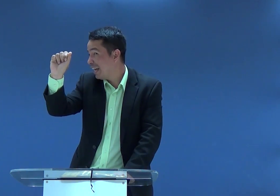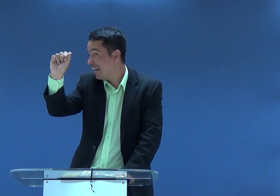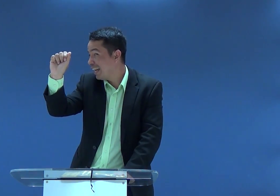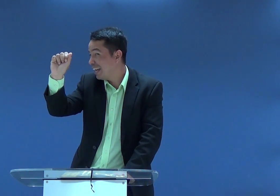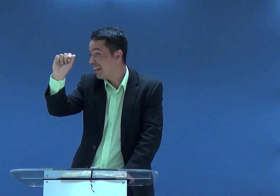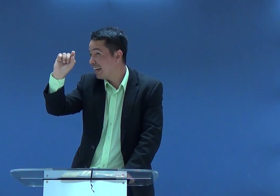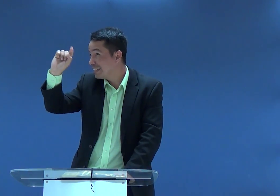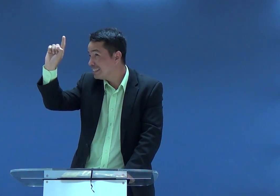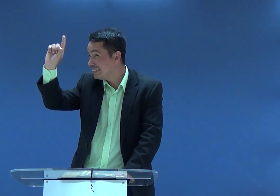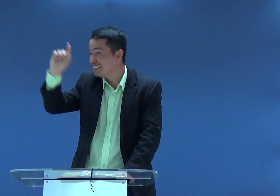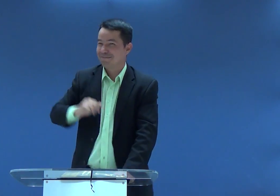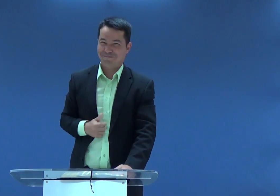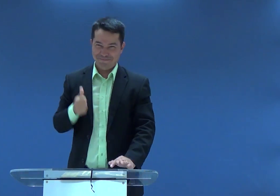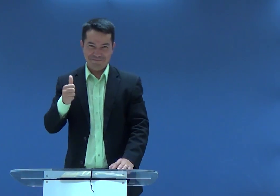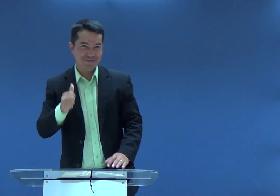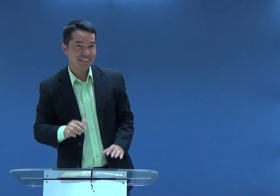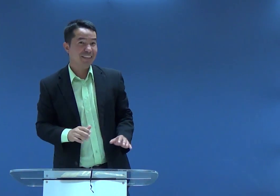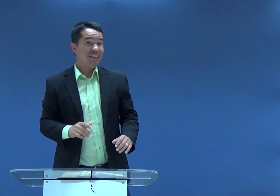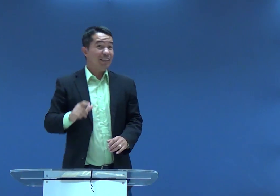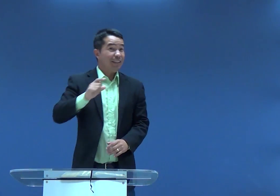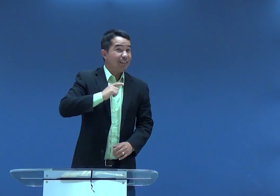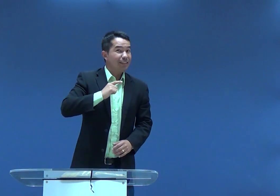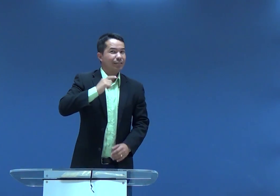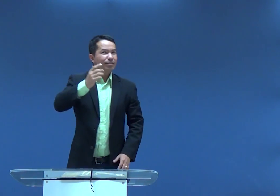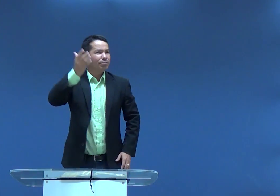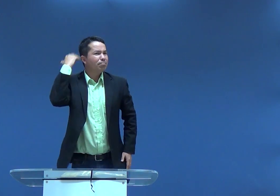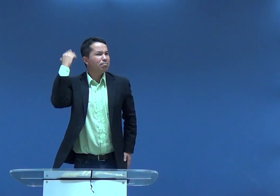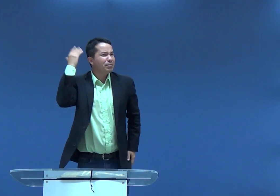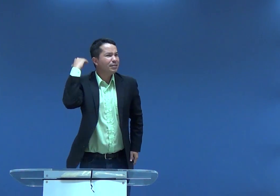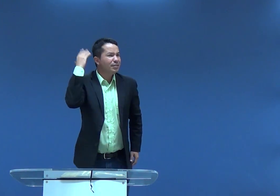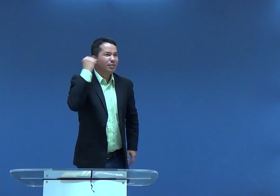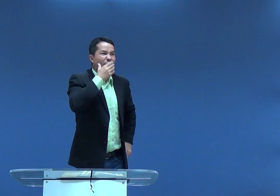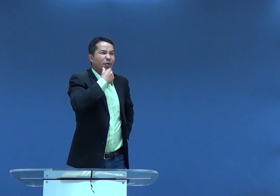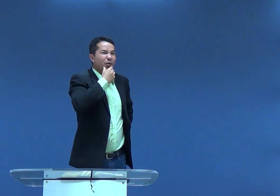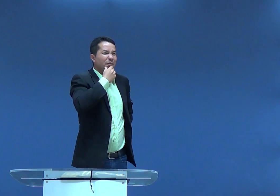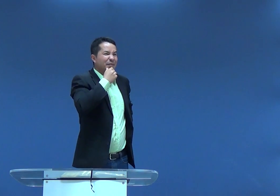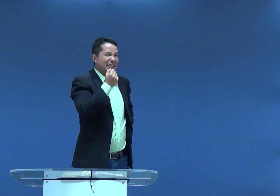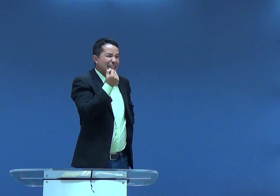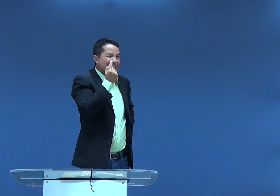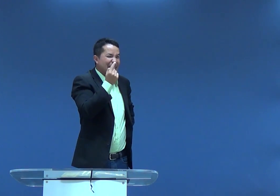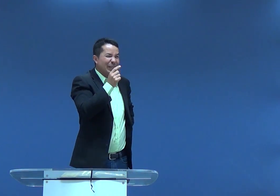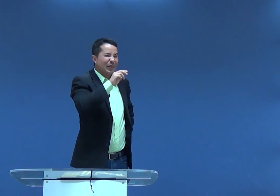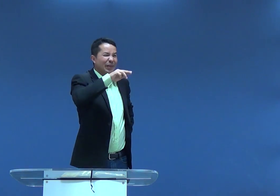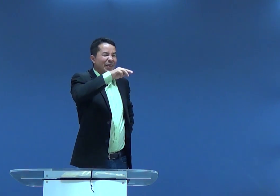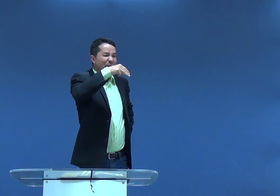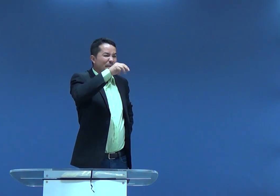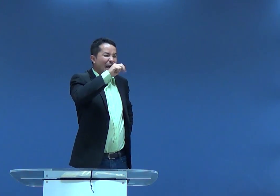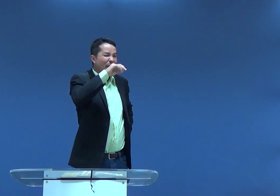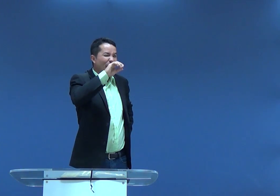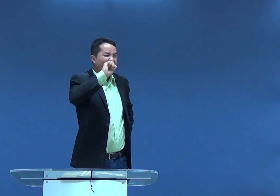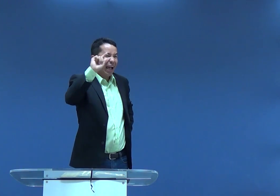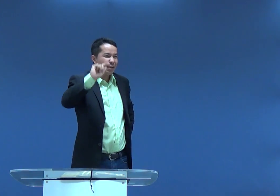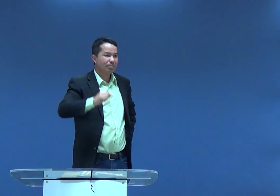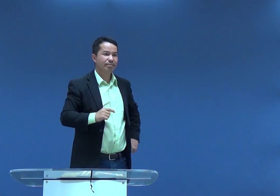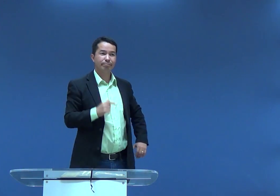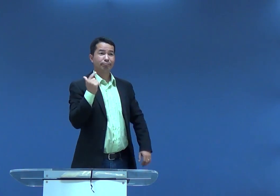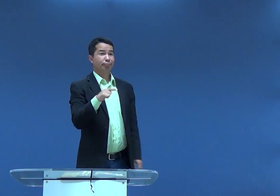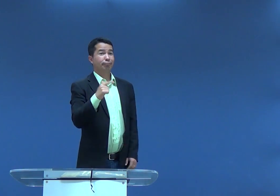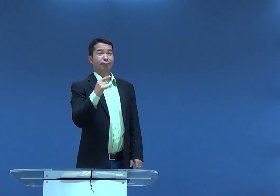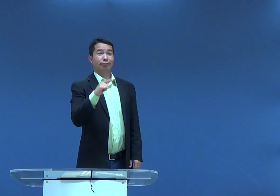Manoá. Manoá. Um homem com um homem meio estranho, né? Lá no passado, esse homem com um homem estranho,